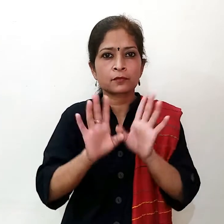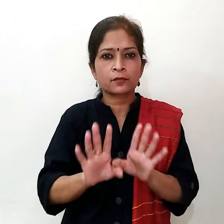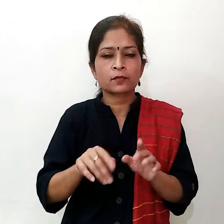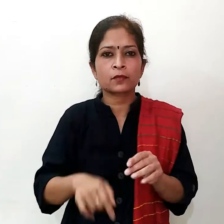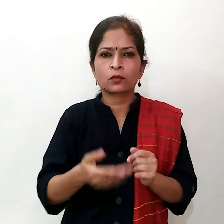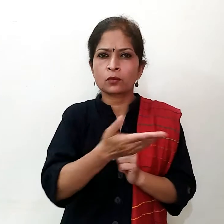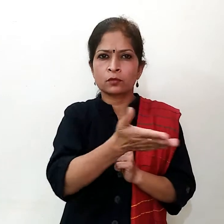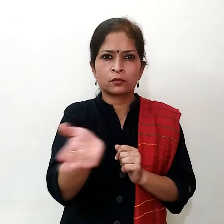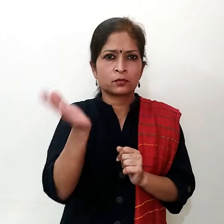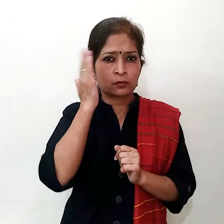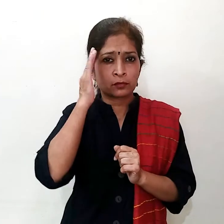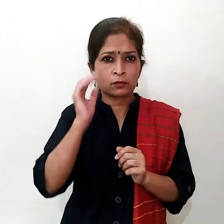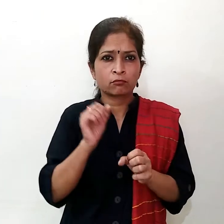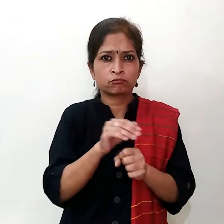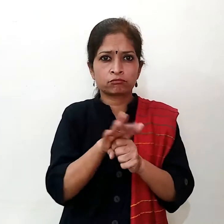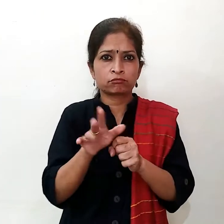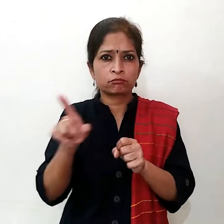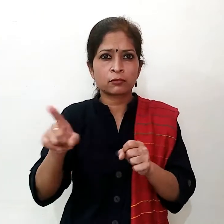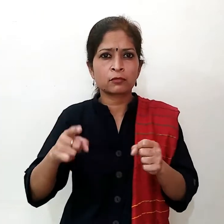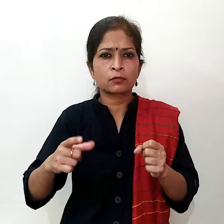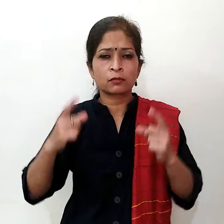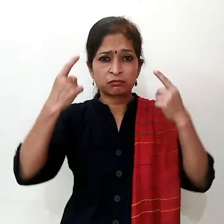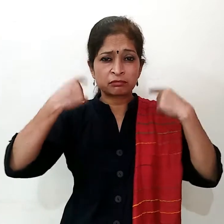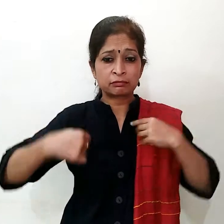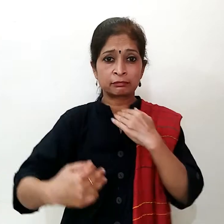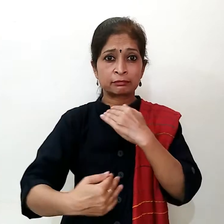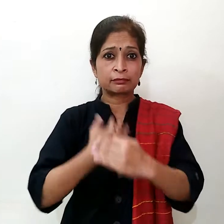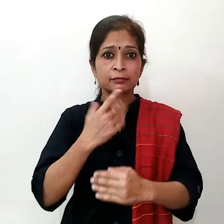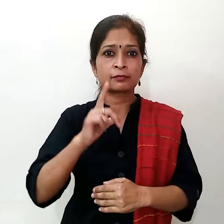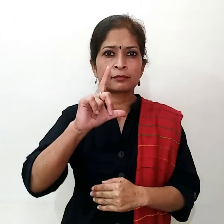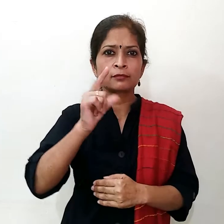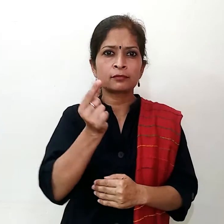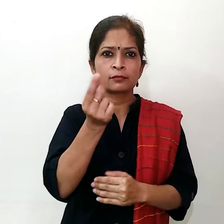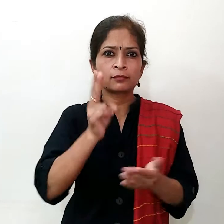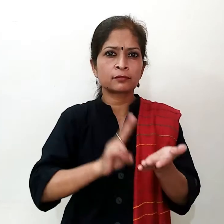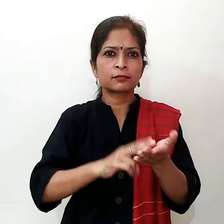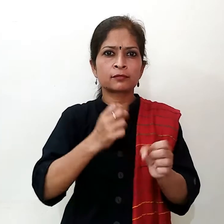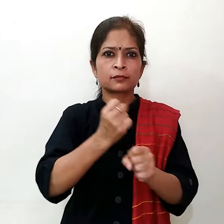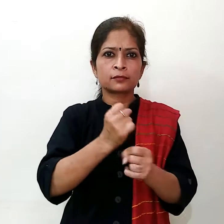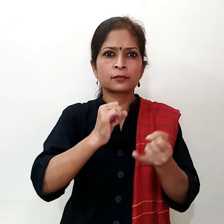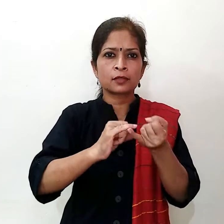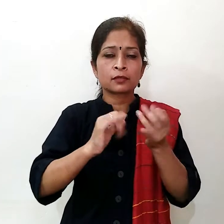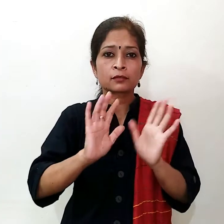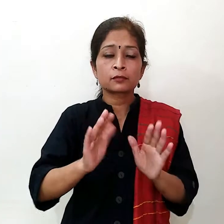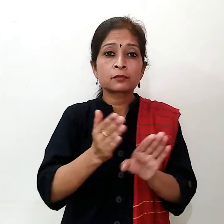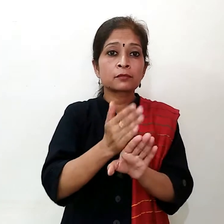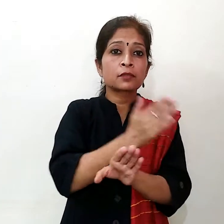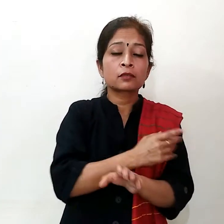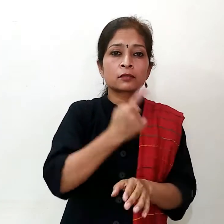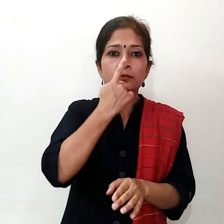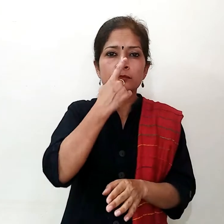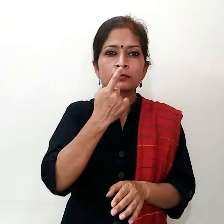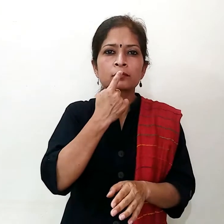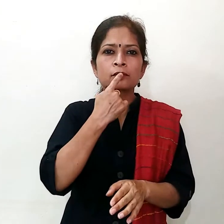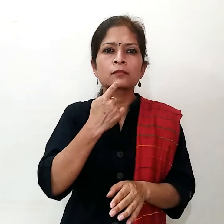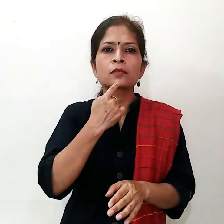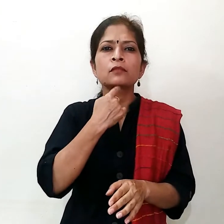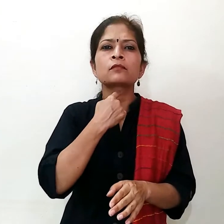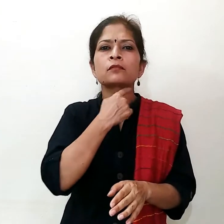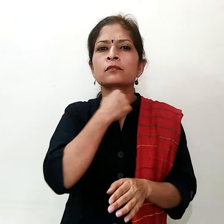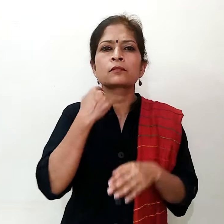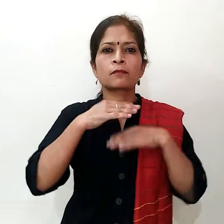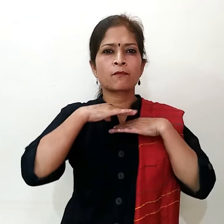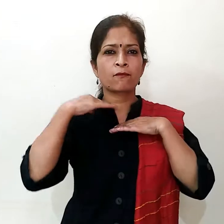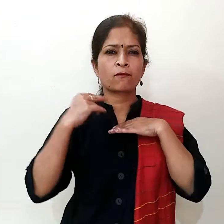जैसा कि आप लोगों ब्याद है कि करोना वाईरस हमारे फेफड़ों पे प्रवेस करने से पहले शरुआती दो से तीने हमारे मूँ स्वासनली